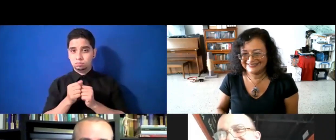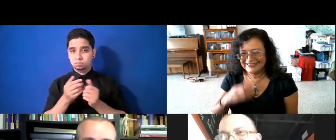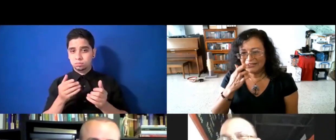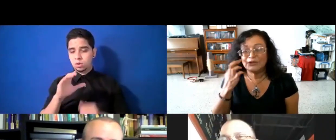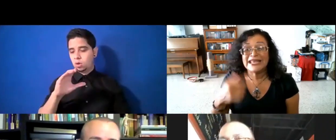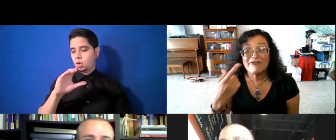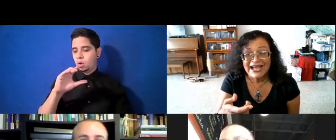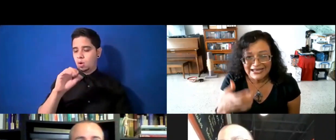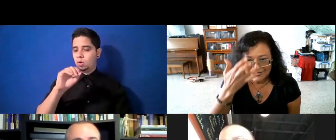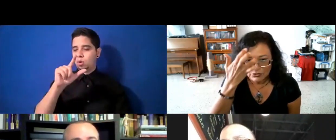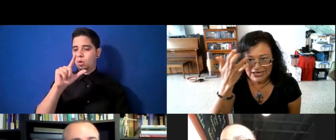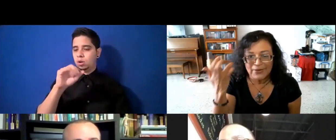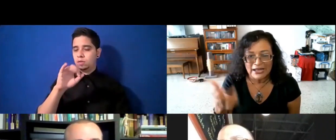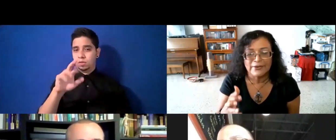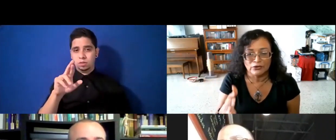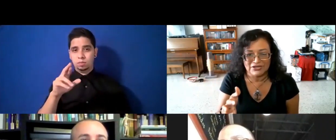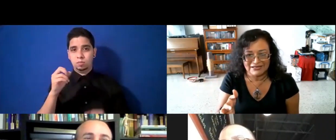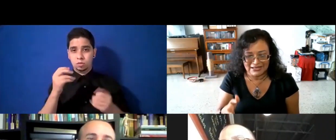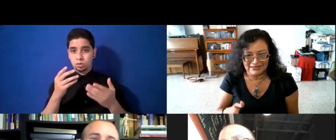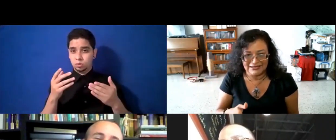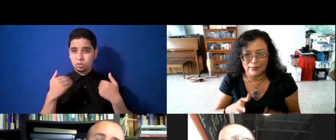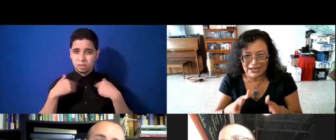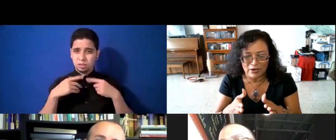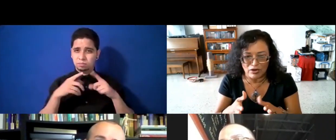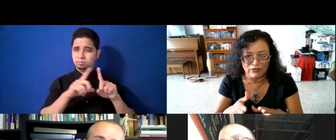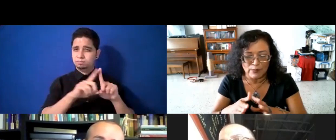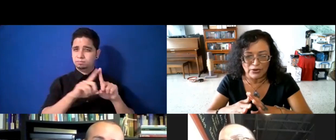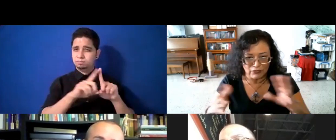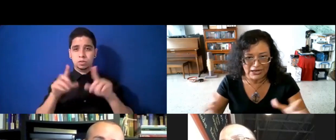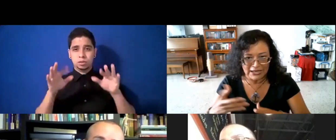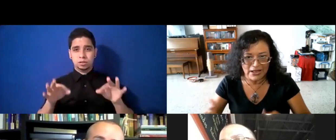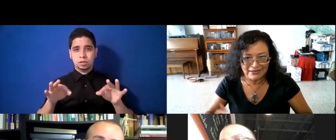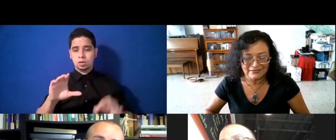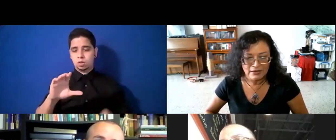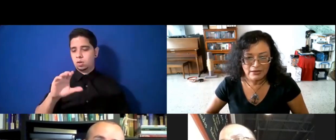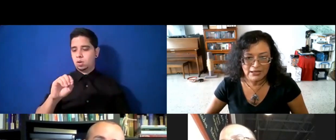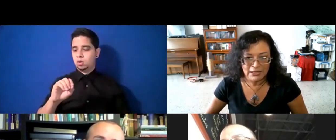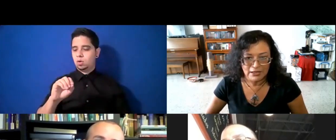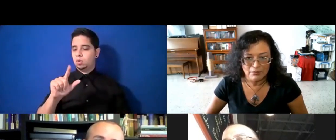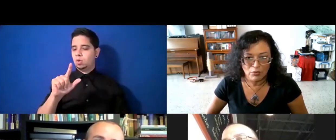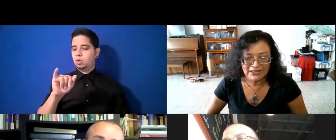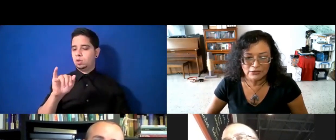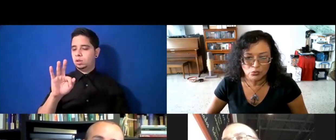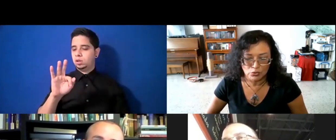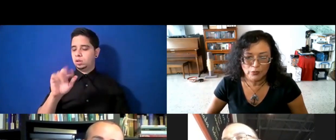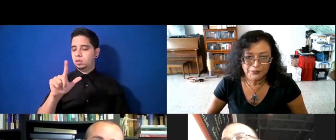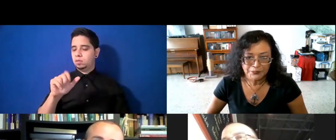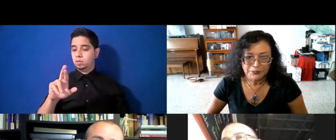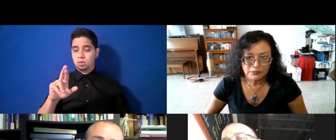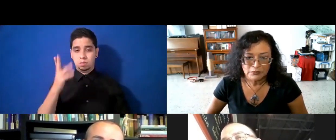tú tenías varias, tenías varias, pero entonces te decidiste por la de coliflor, porque fue la que más movida tuvo, ¿no? Sí,